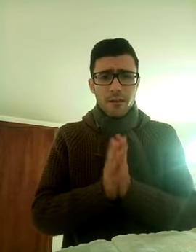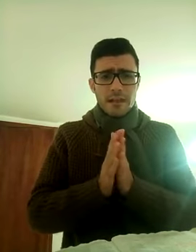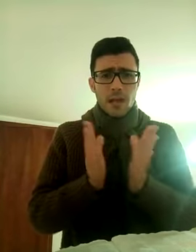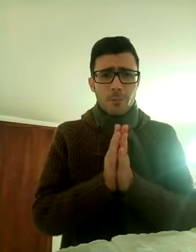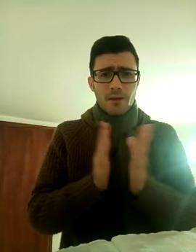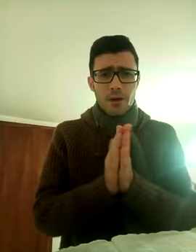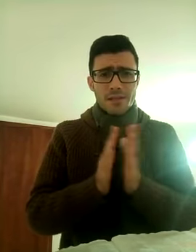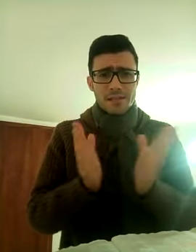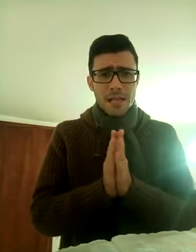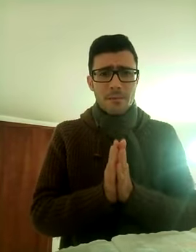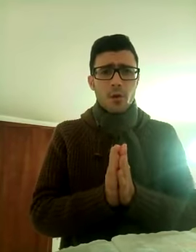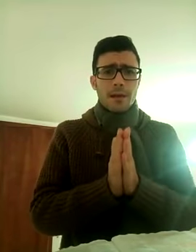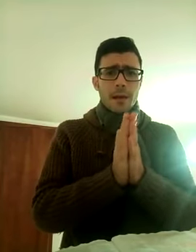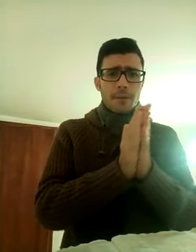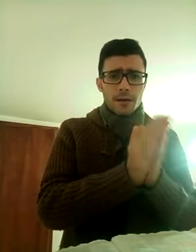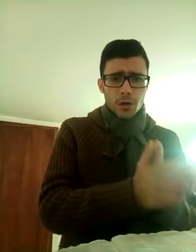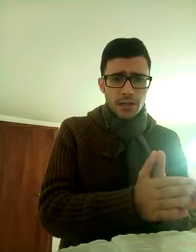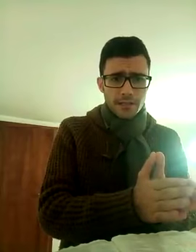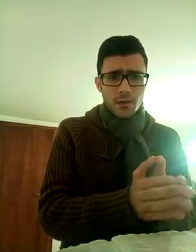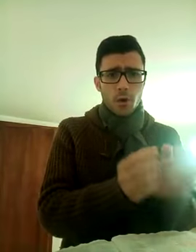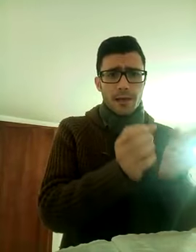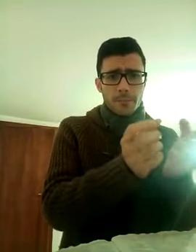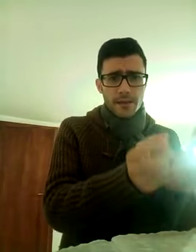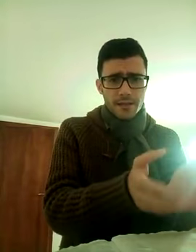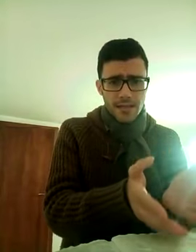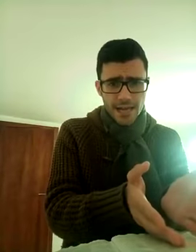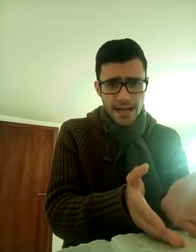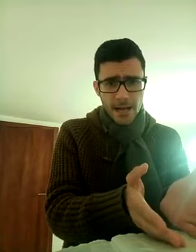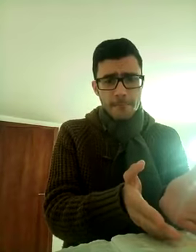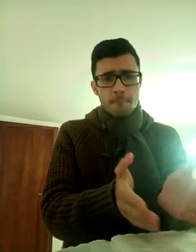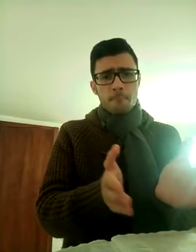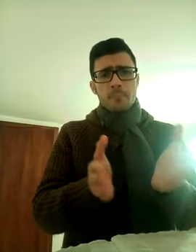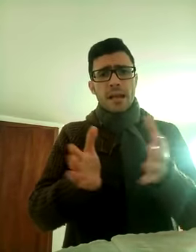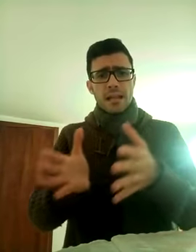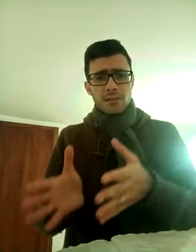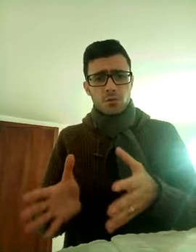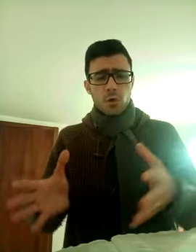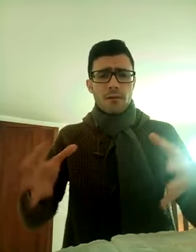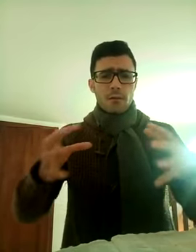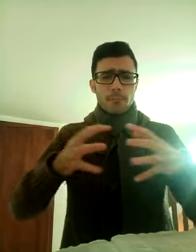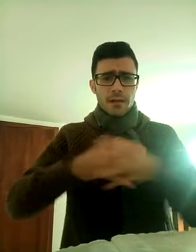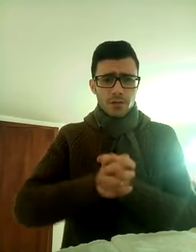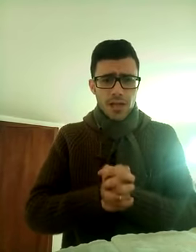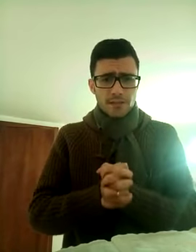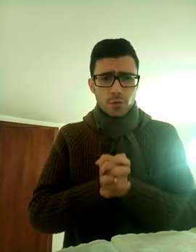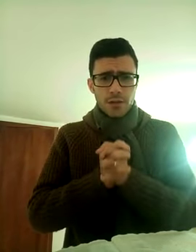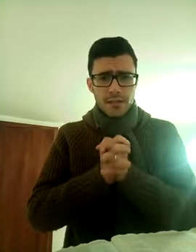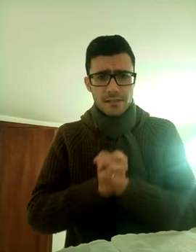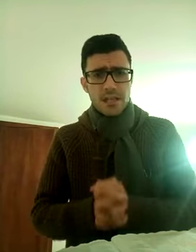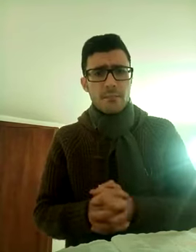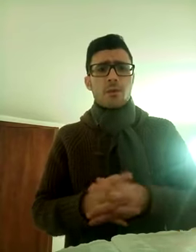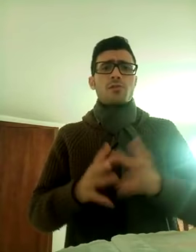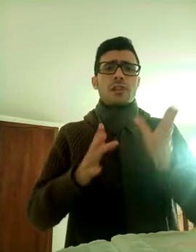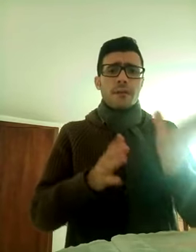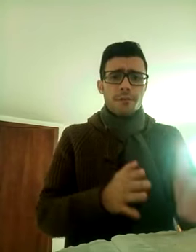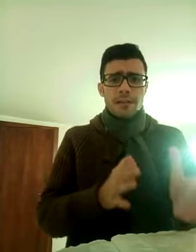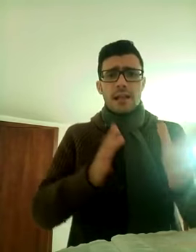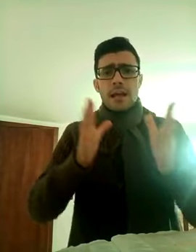fede e le opere vanno insieme, come la parola di Dio, come la preghiera e la lettura vanno a bracciato, unite insieme, così la fede e le